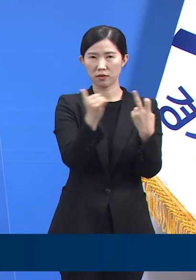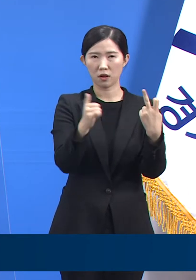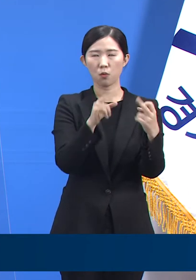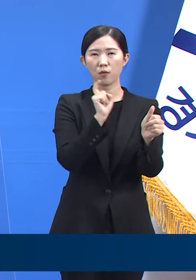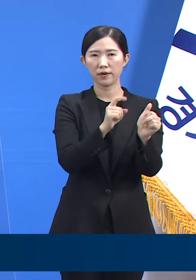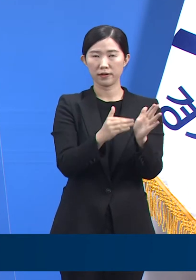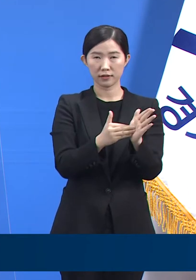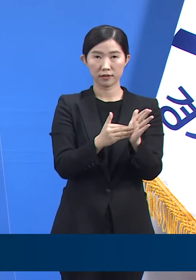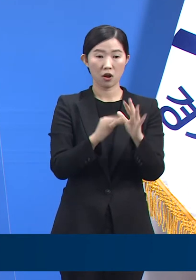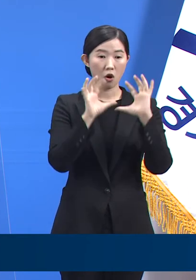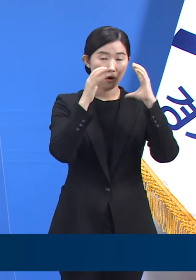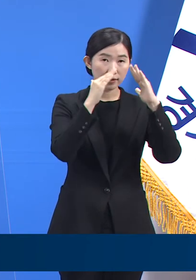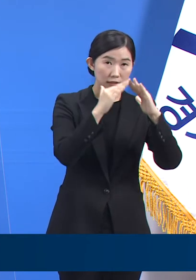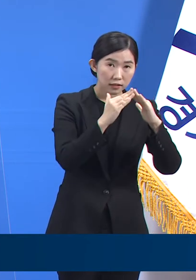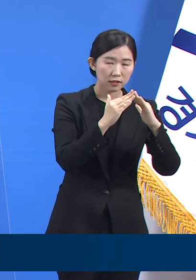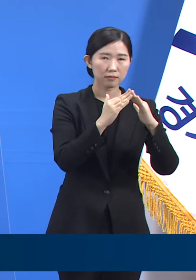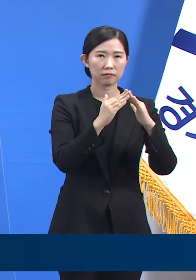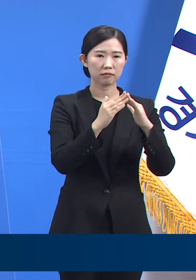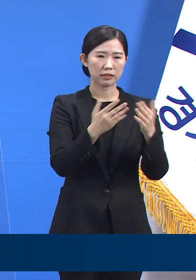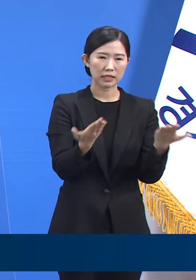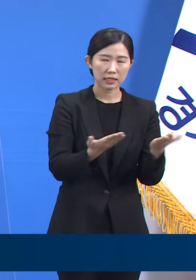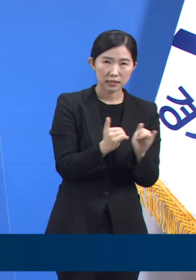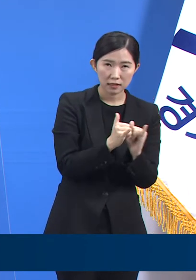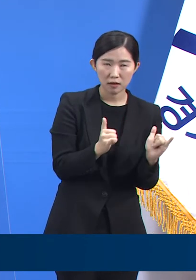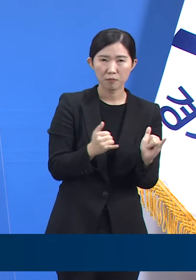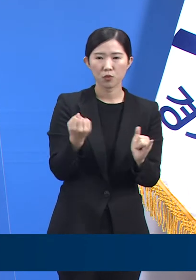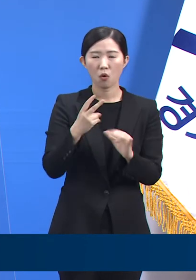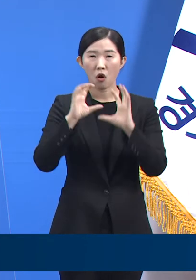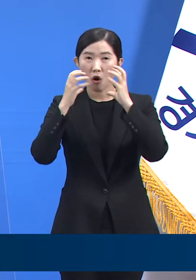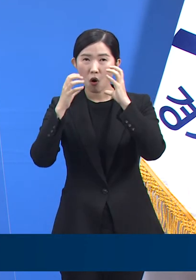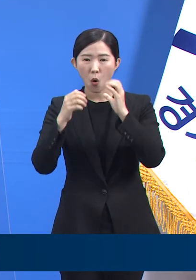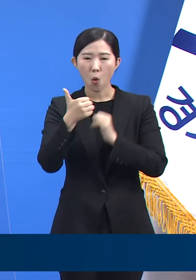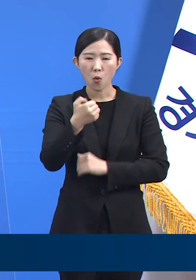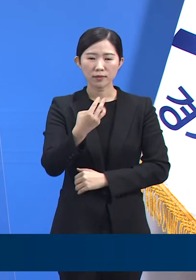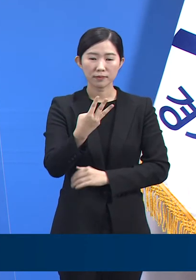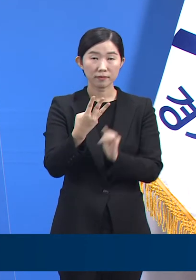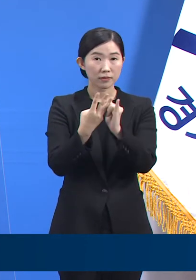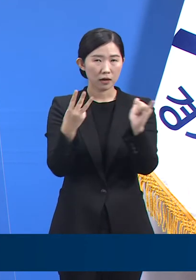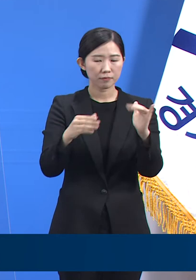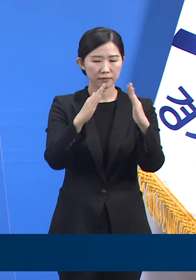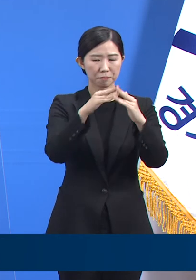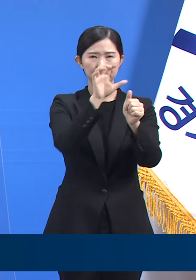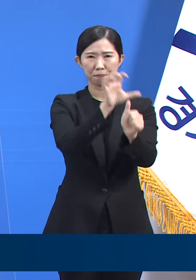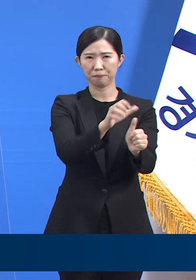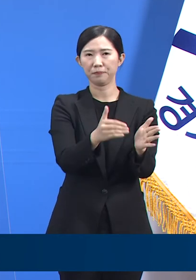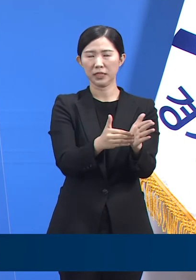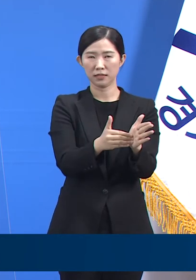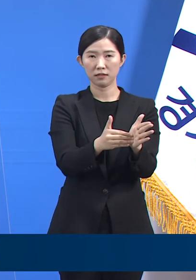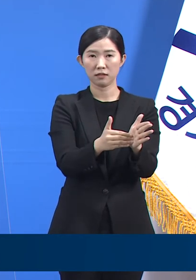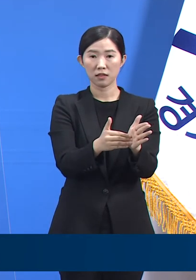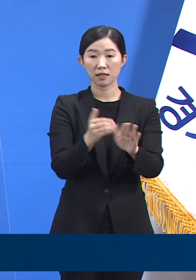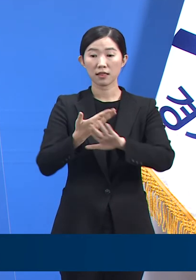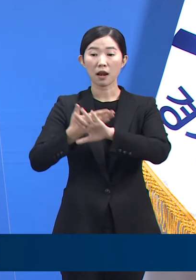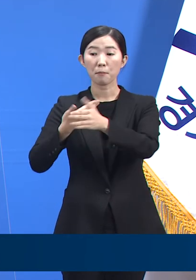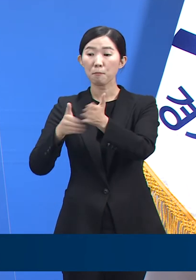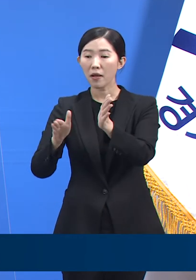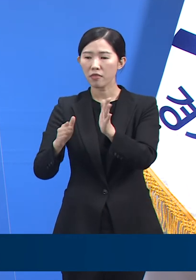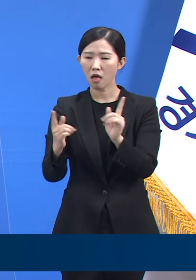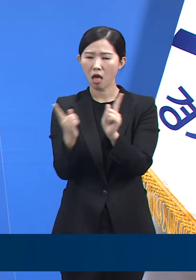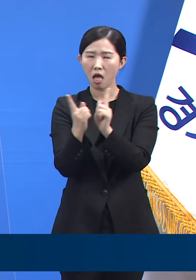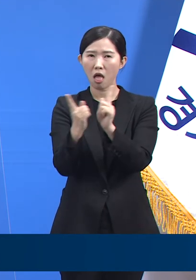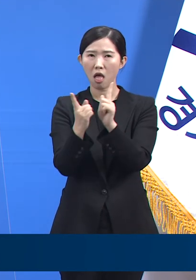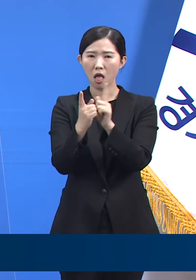어린이집 교직원과 원생 등 53명에 대해 자가격리 조치하였으며 다른 반 원생들 간의 접촉